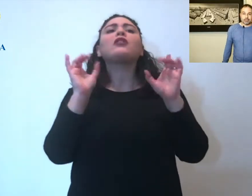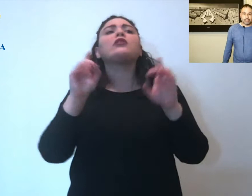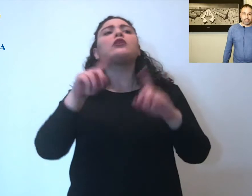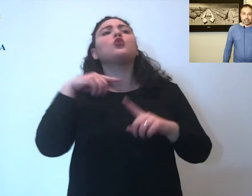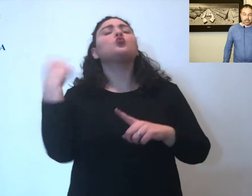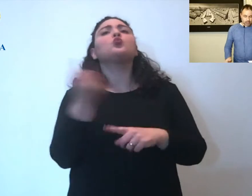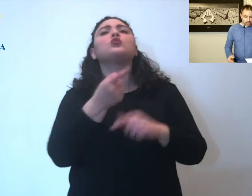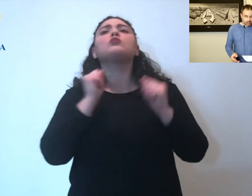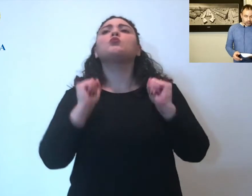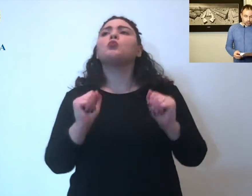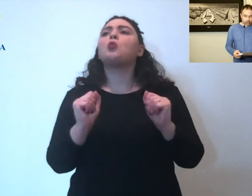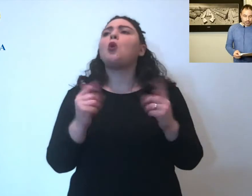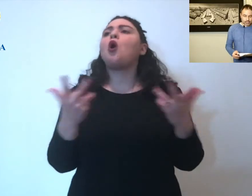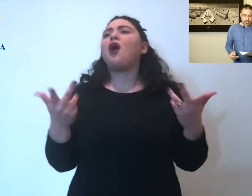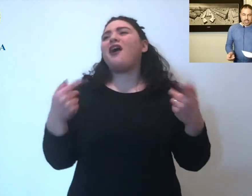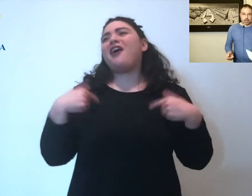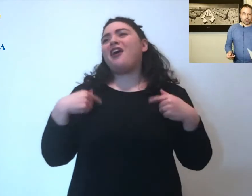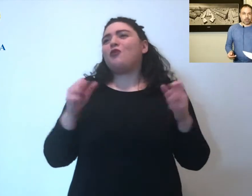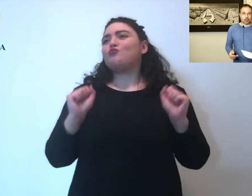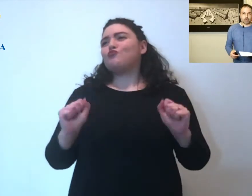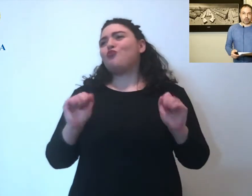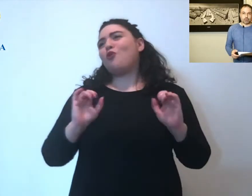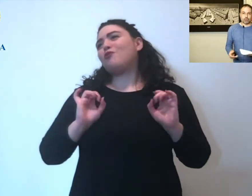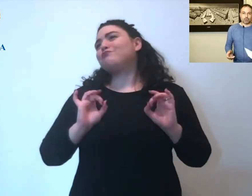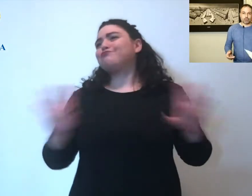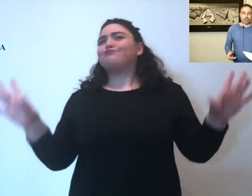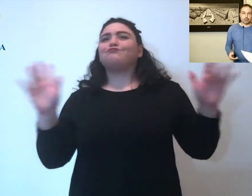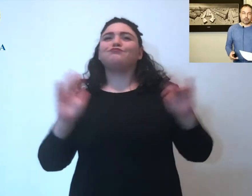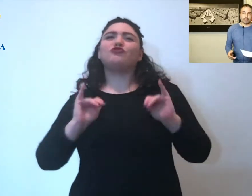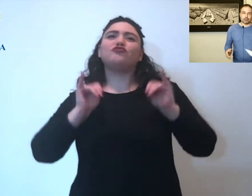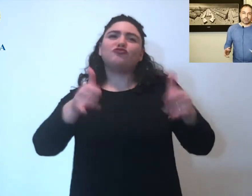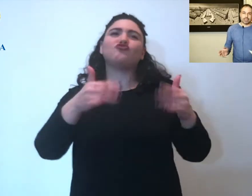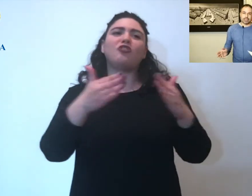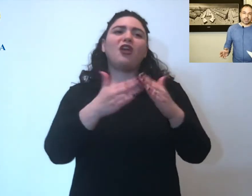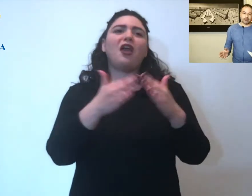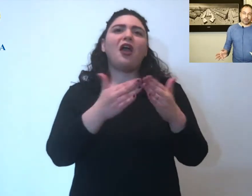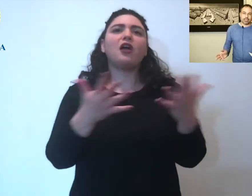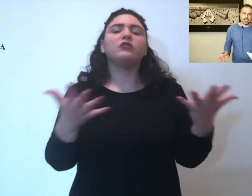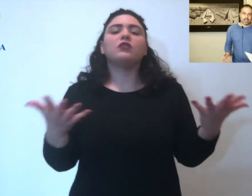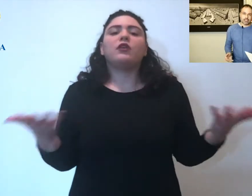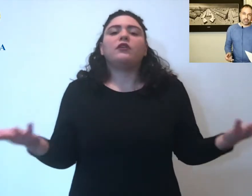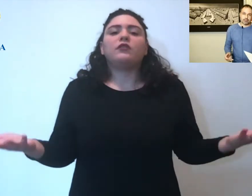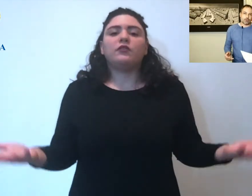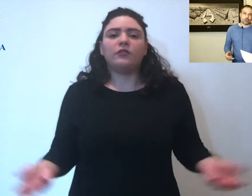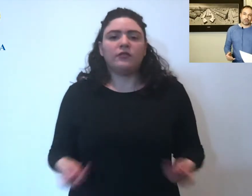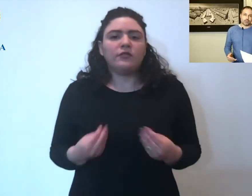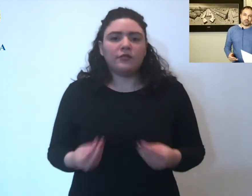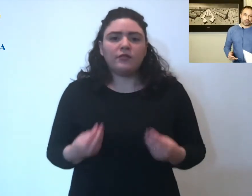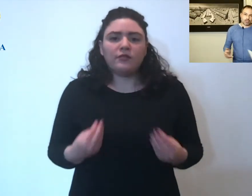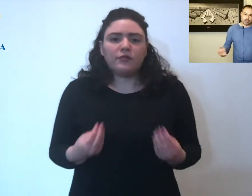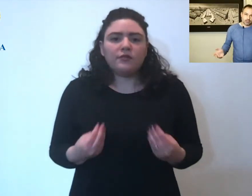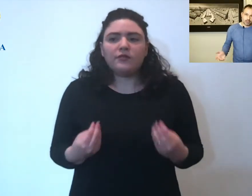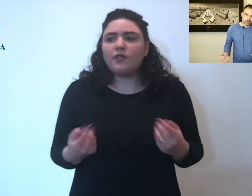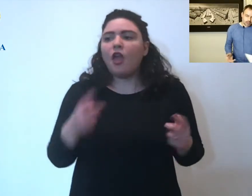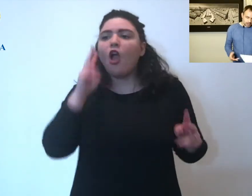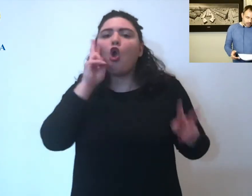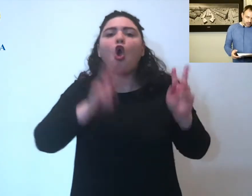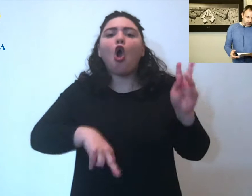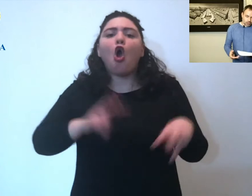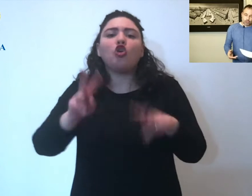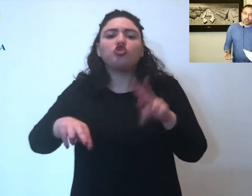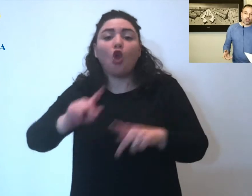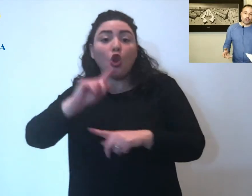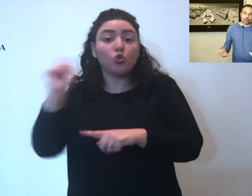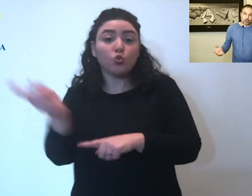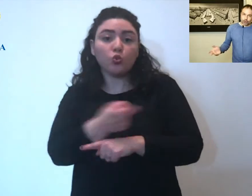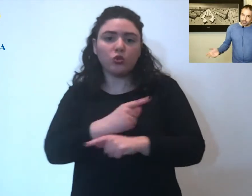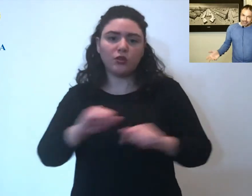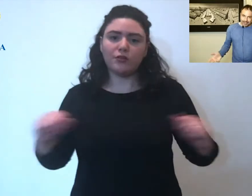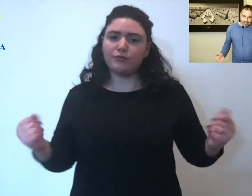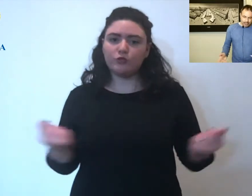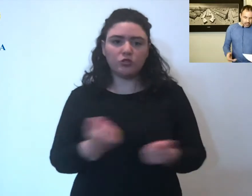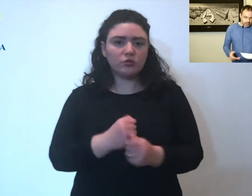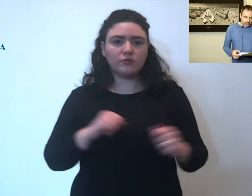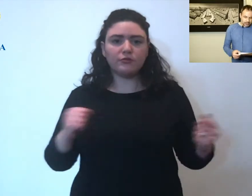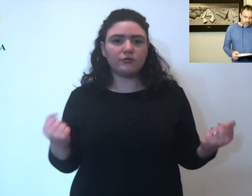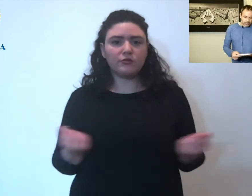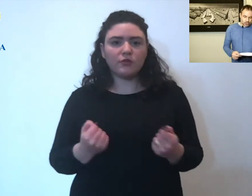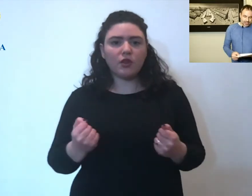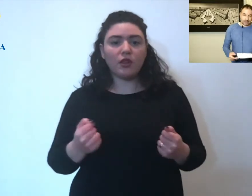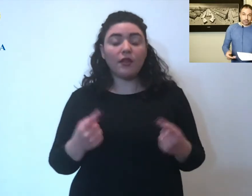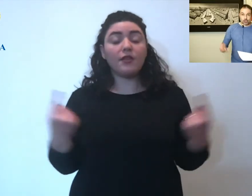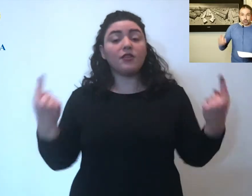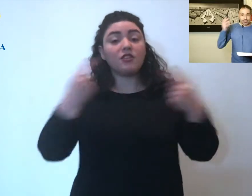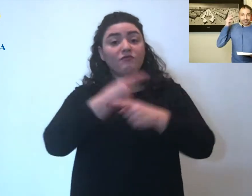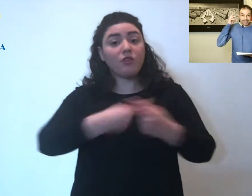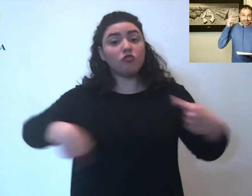se domani mattina tutti pensiamo che a questo punto sia il momento di andare fuori di casa, non c'è controllo che tenga.